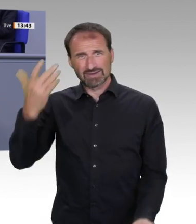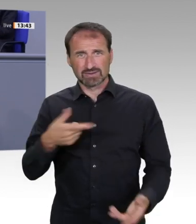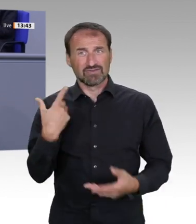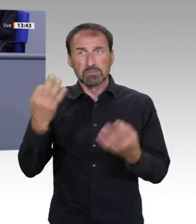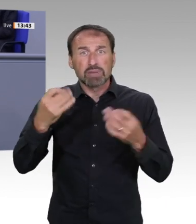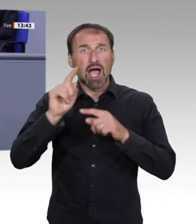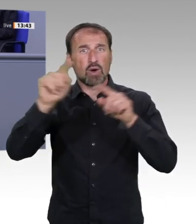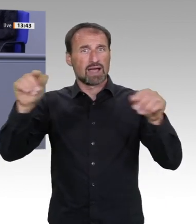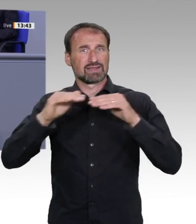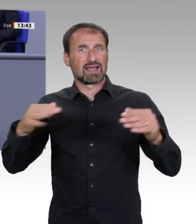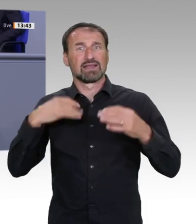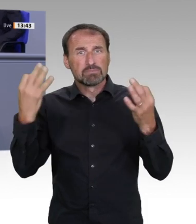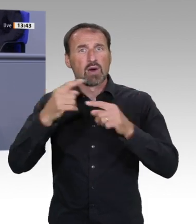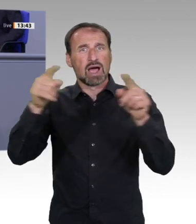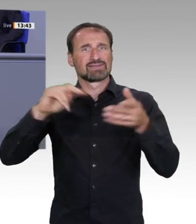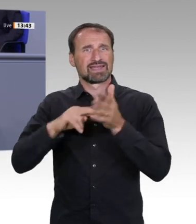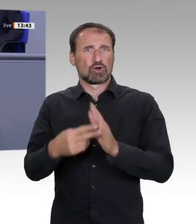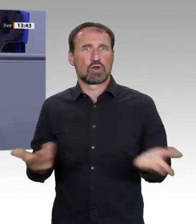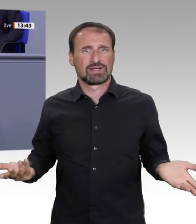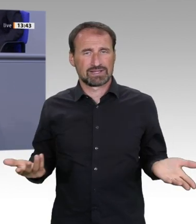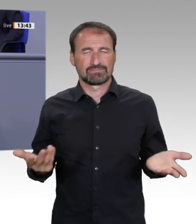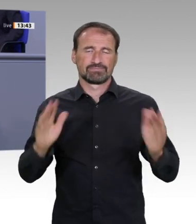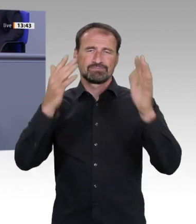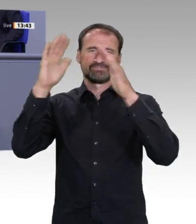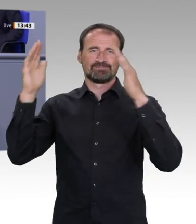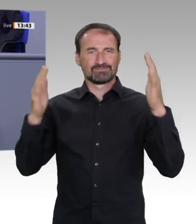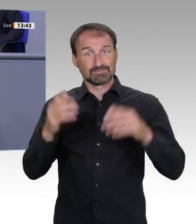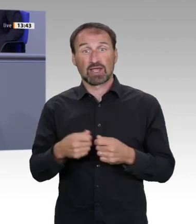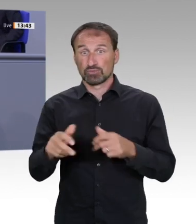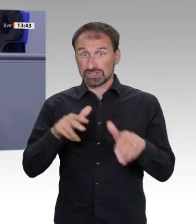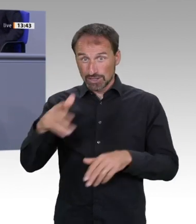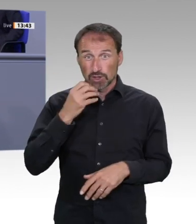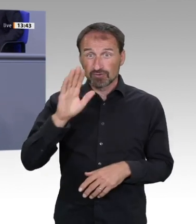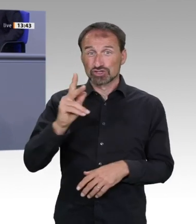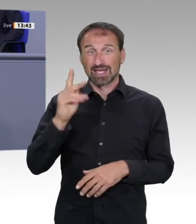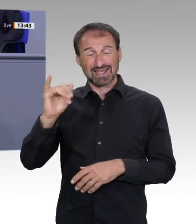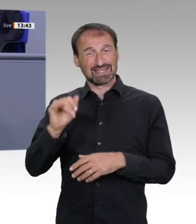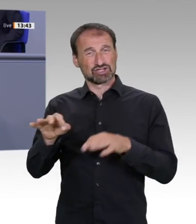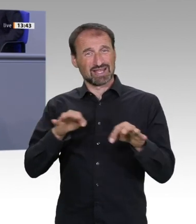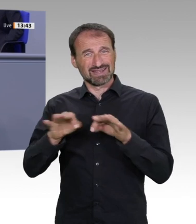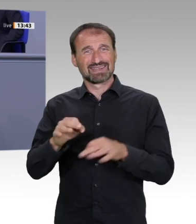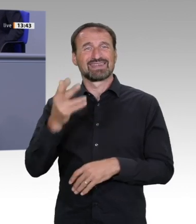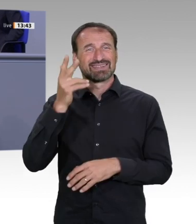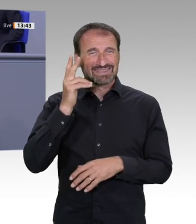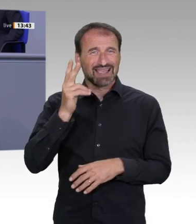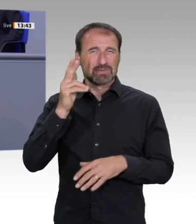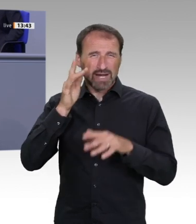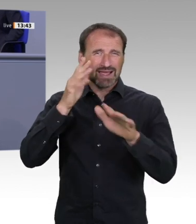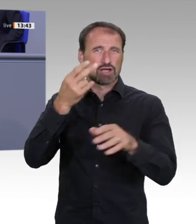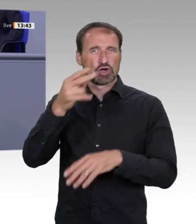Forschungseinrichtungen zu ersetzen, sondern als deren zentraler Koordinierungspunkt. Experten wie der renommierte KI-Forscher